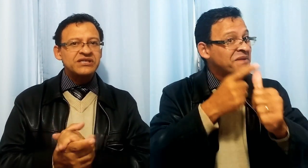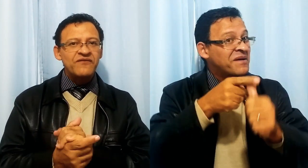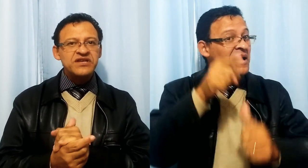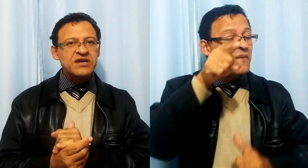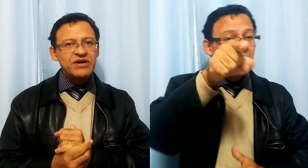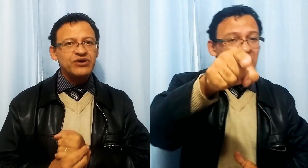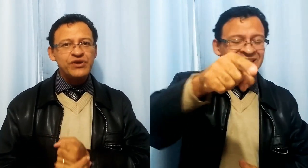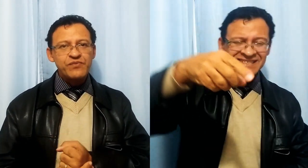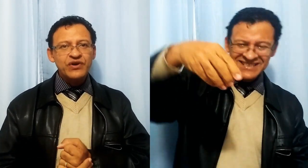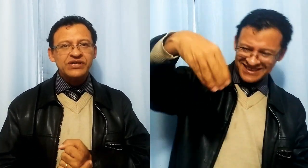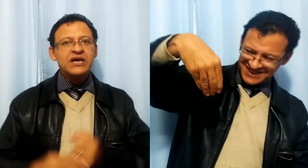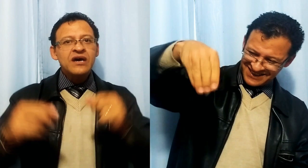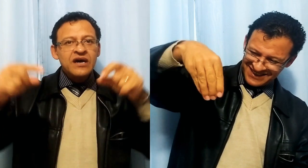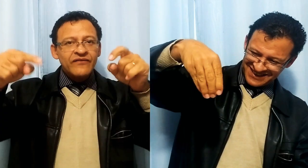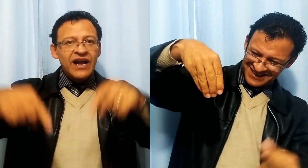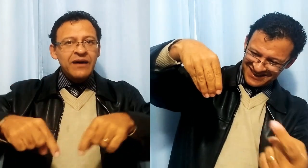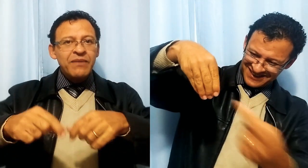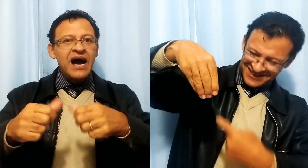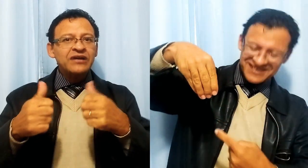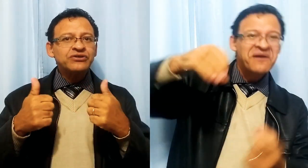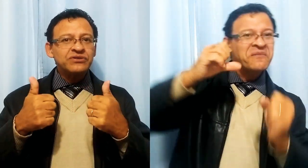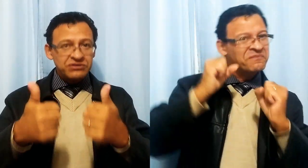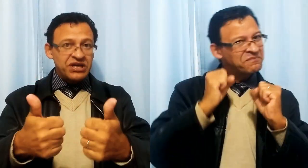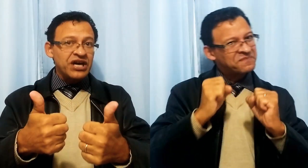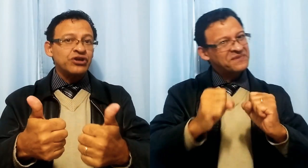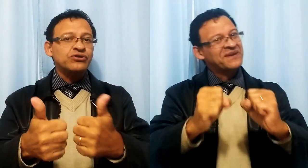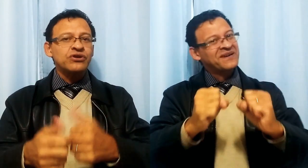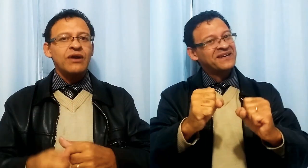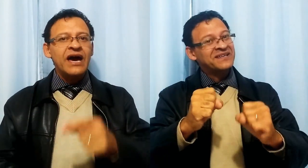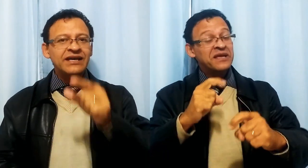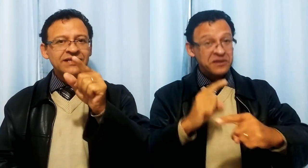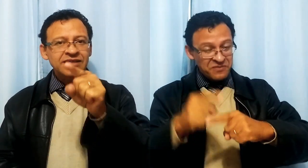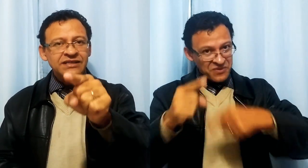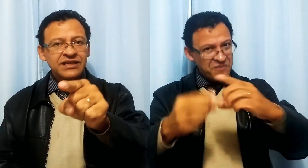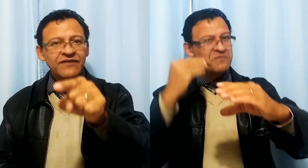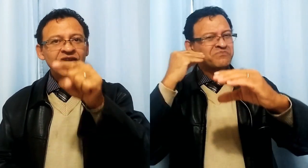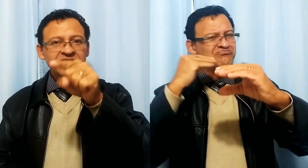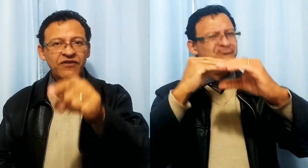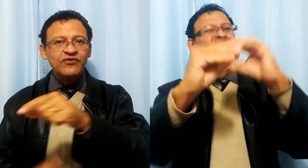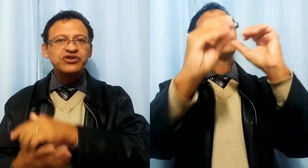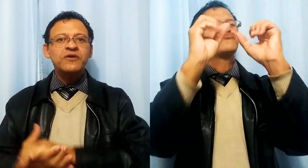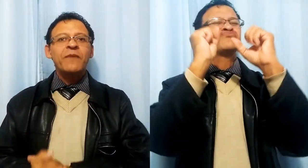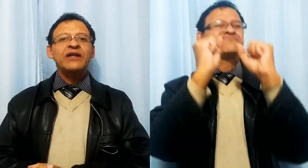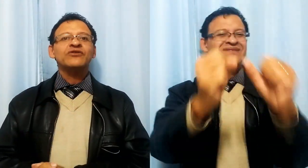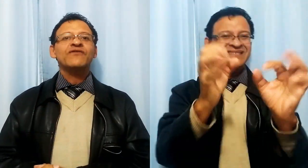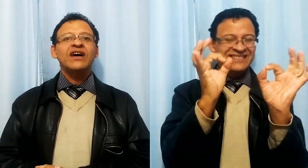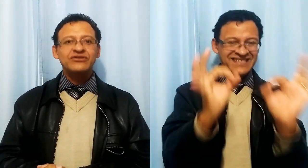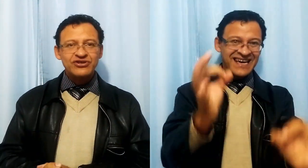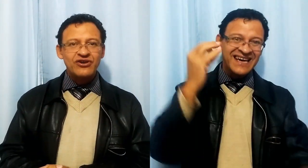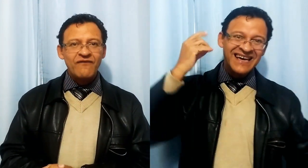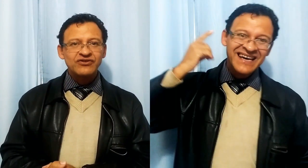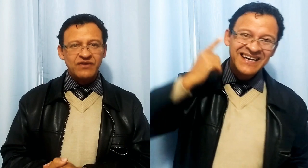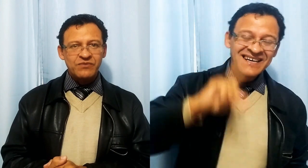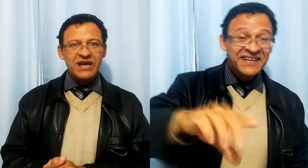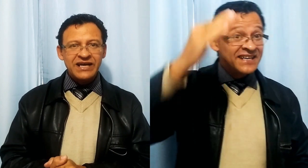talvez amanhã ou depois, vai lá embaixo, deixa o seu like, se inscreve e ative o sino para notificações de novos vídeos, beleza?